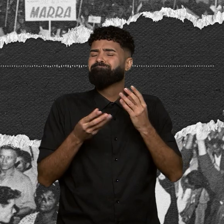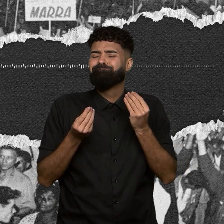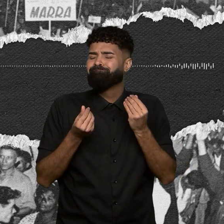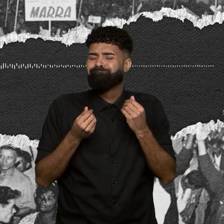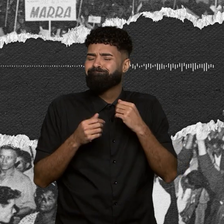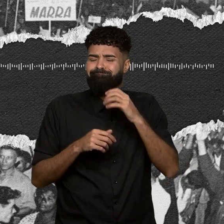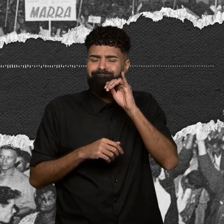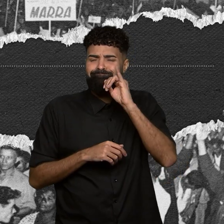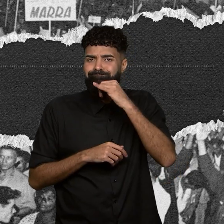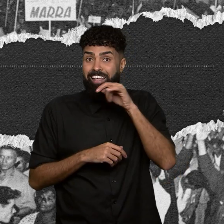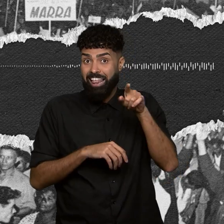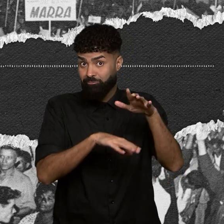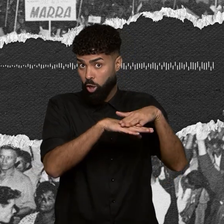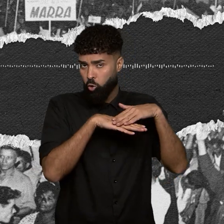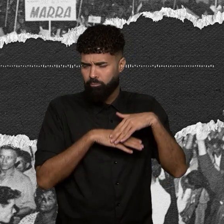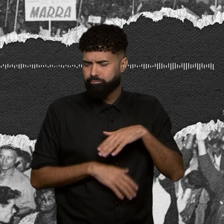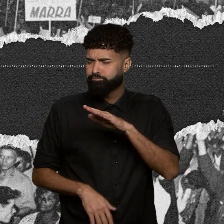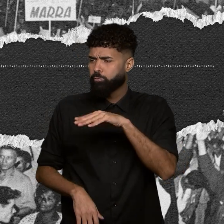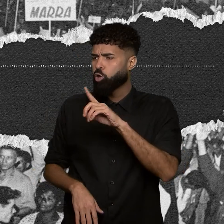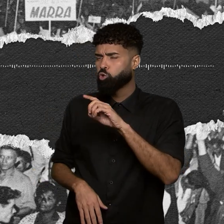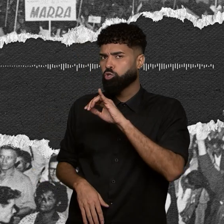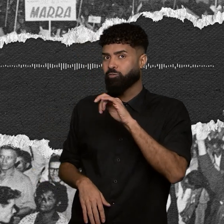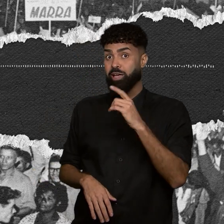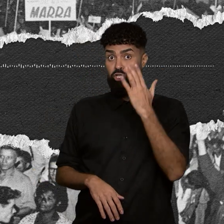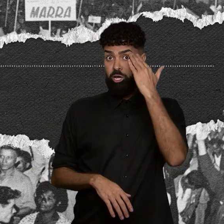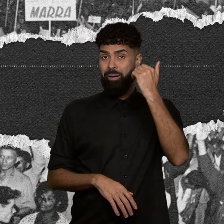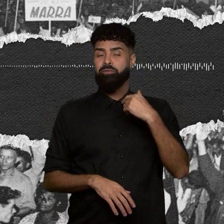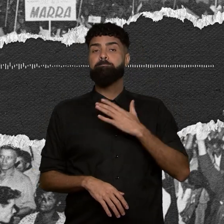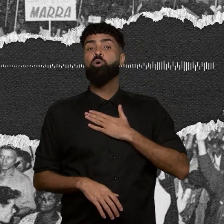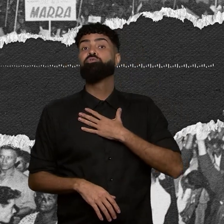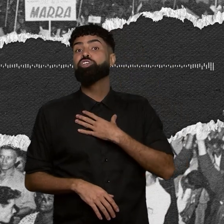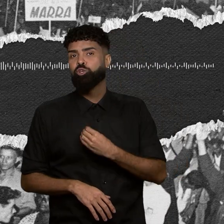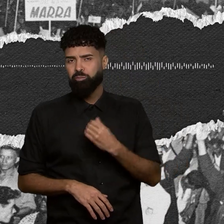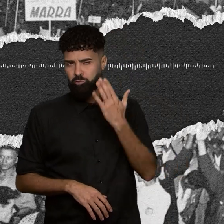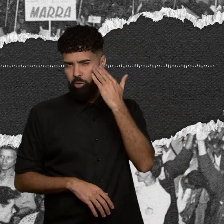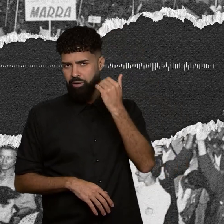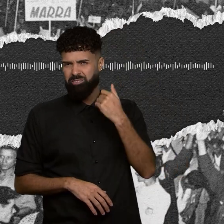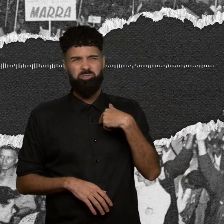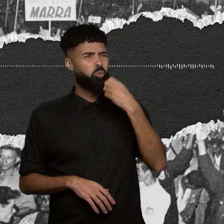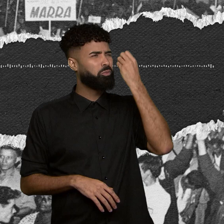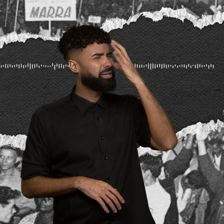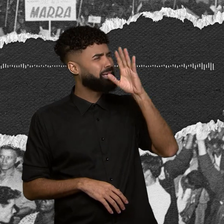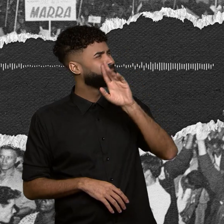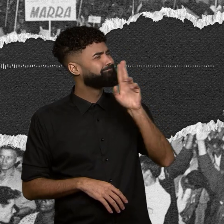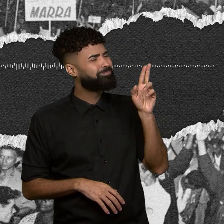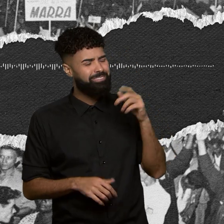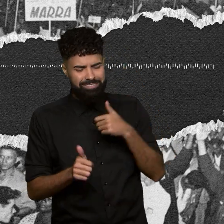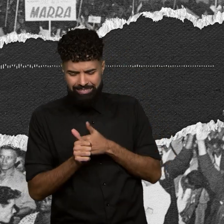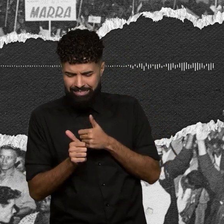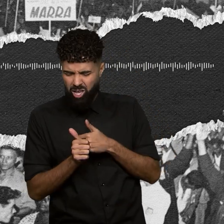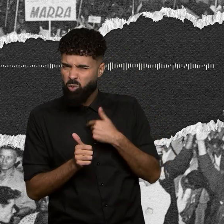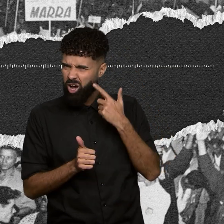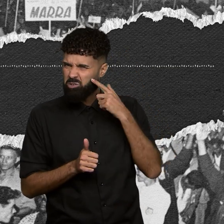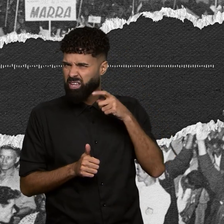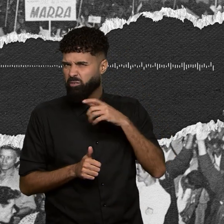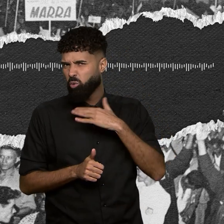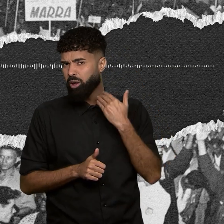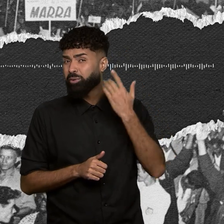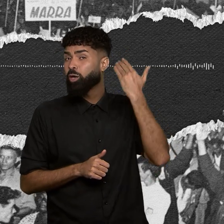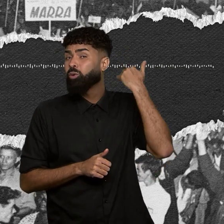seguinte, Dojival, meu filho, ela me tratava assim, meu filho, eu não lembro o nome dela, já deve ter morrido, porque ela era uma senhora já, bem